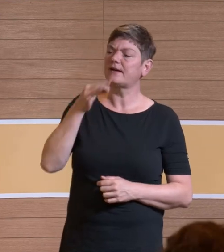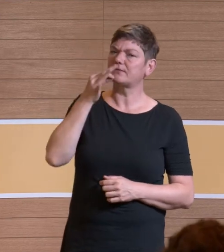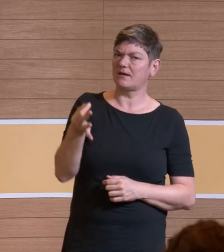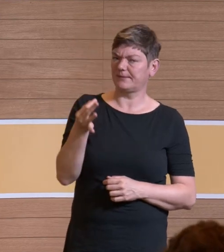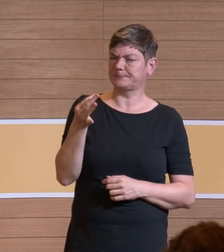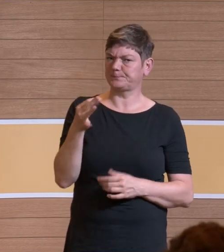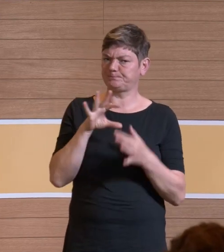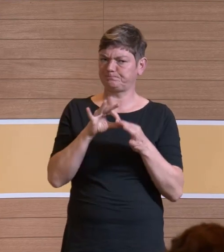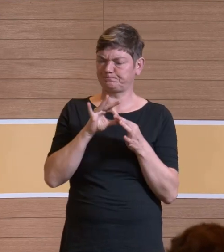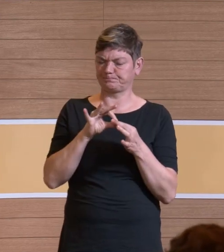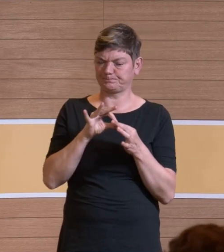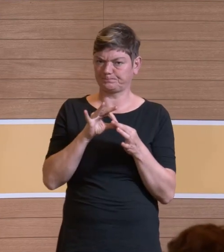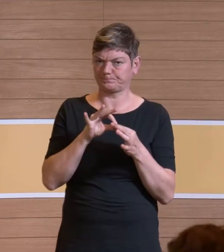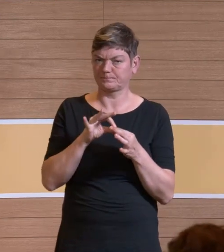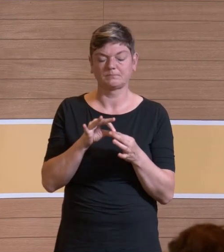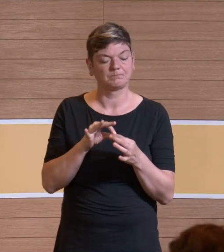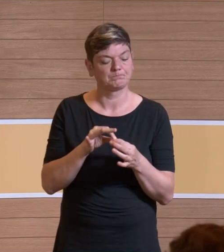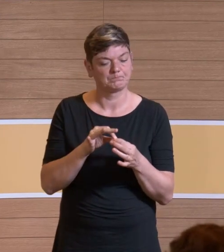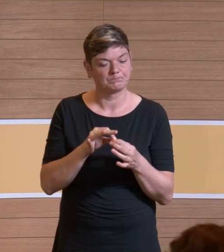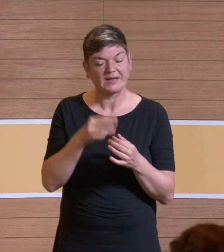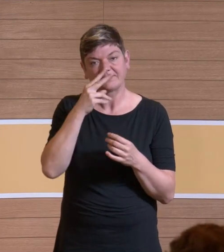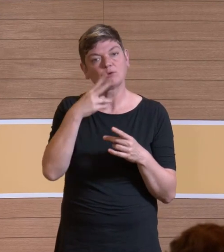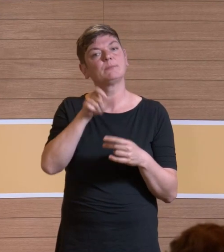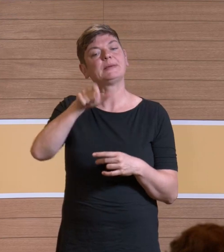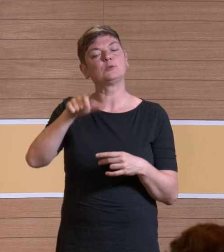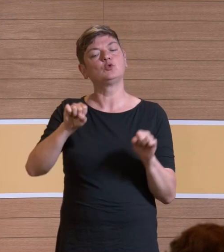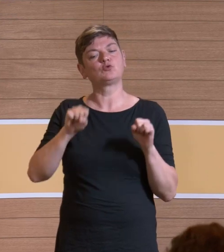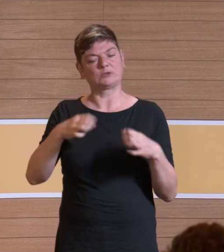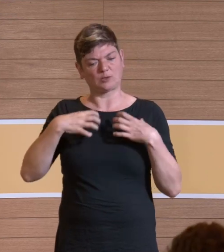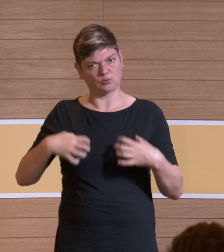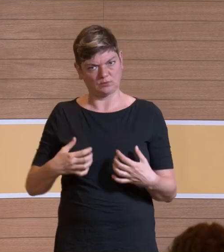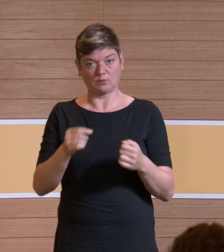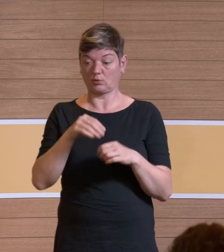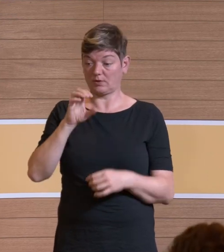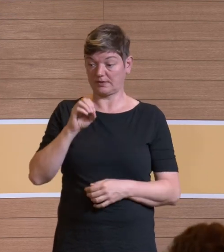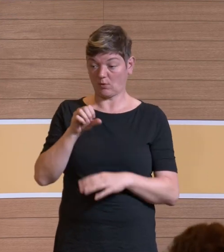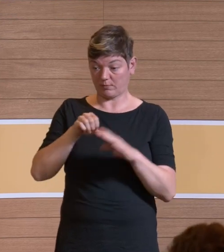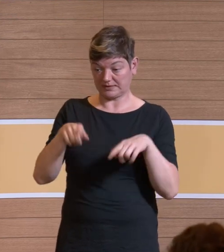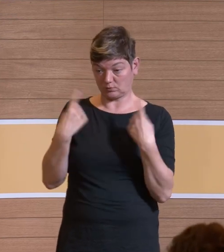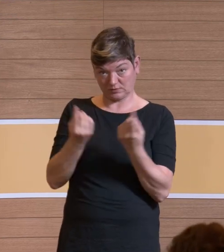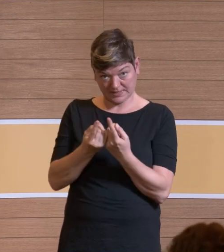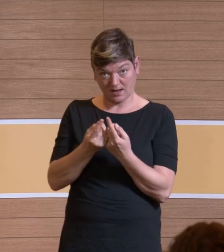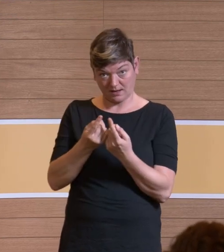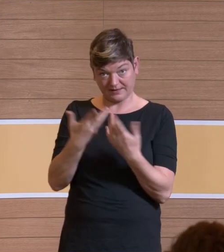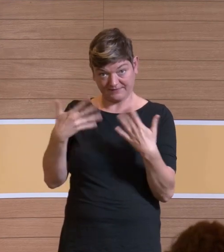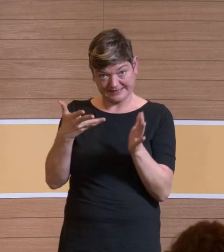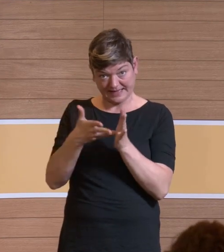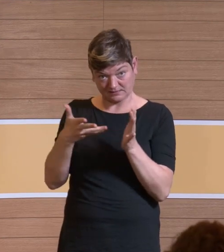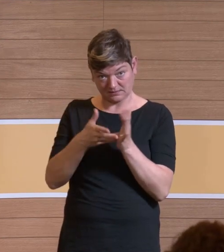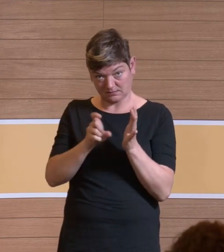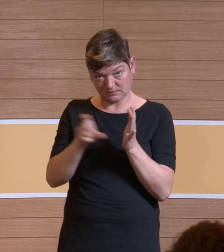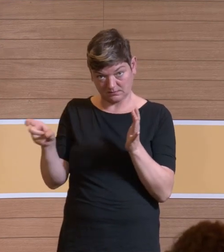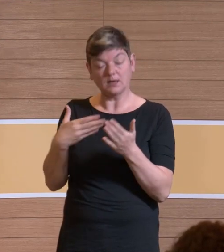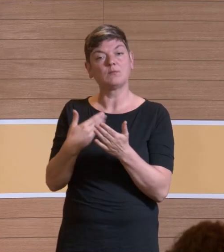wie ist es mit persönlichen Schutzausrüstung, ist es auch mal im OP ausgetestet worden, sprich